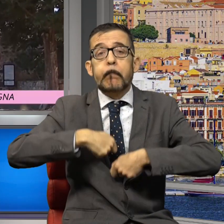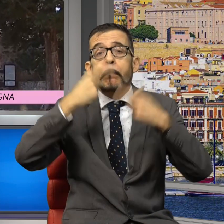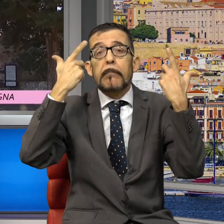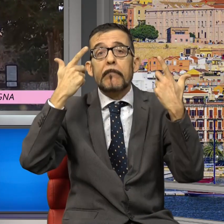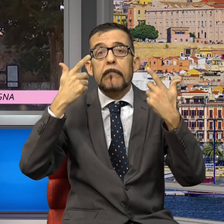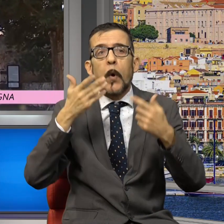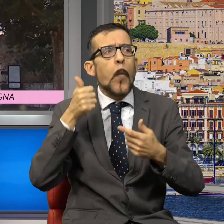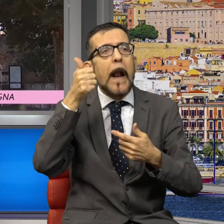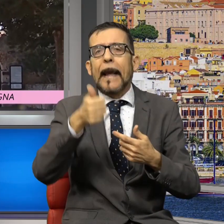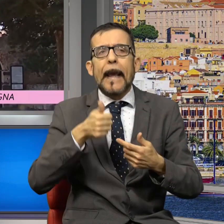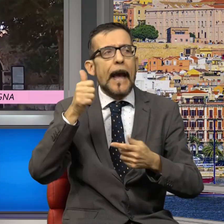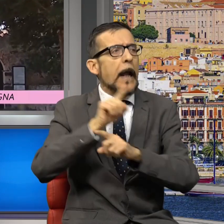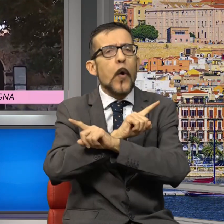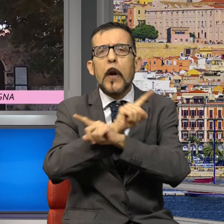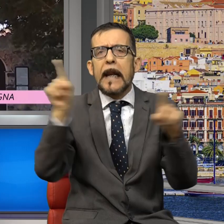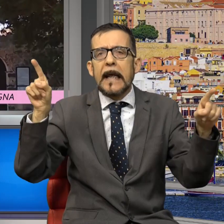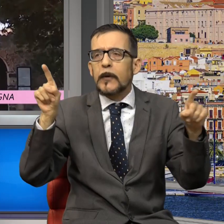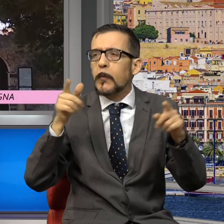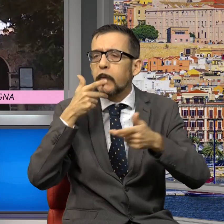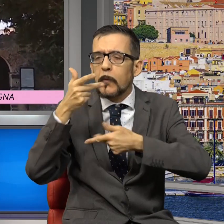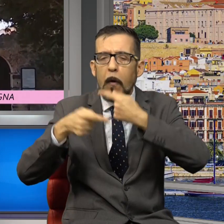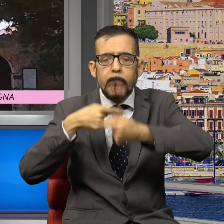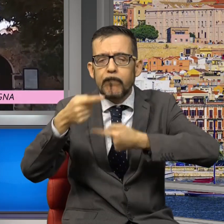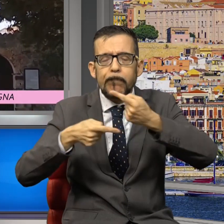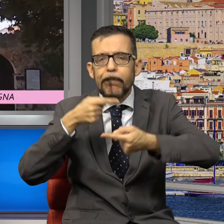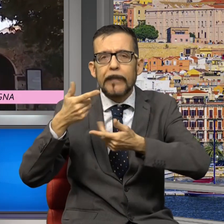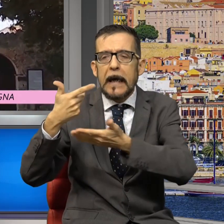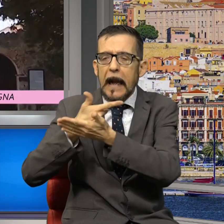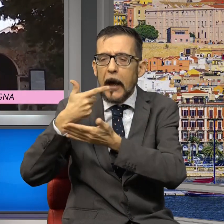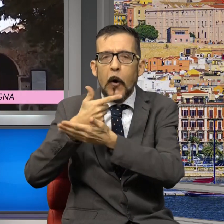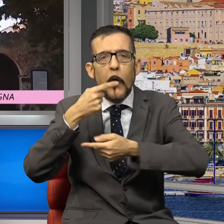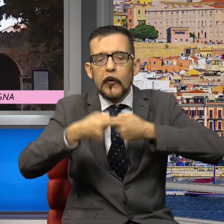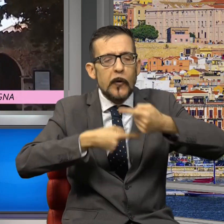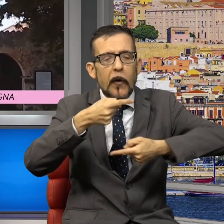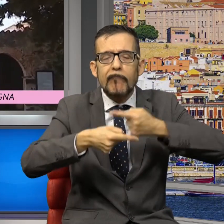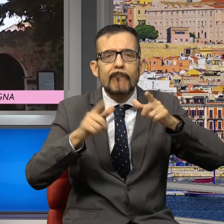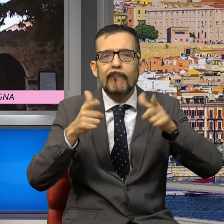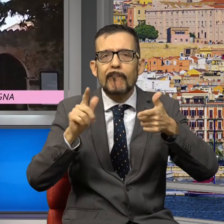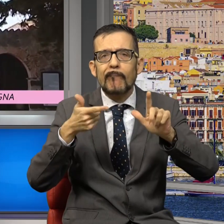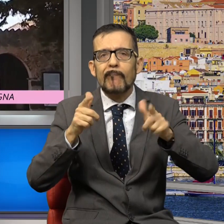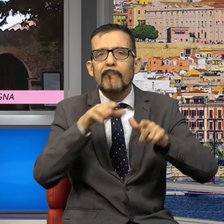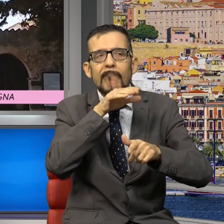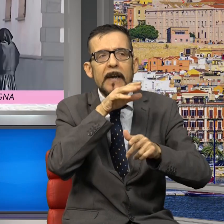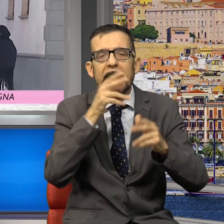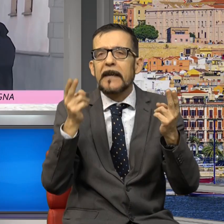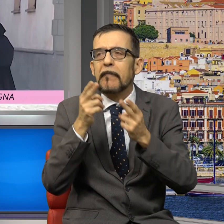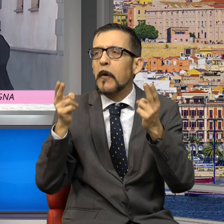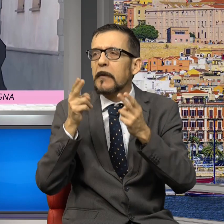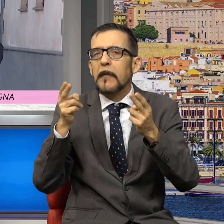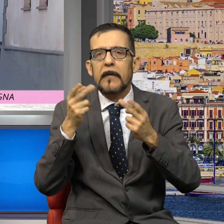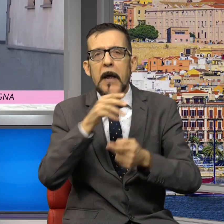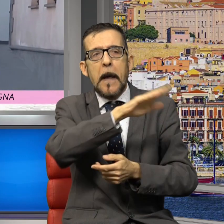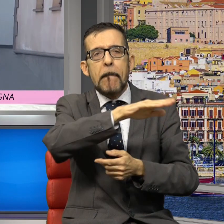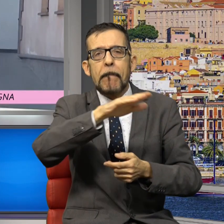nessuno in grado di tramandarli. Ma la gran parte non ci sta e per contrastare l'abbandono dei territori combatte lo spopolamento con